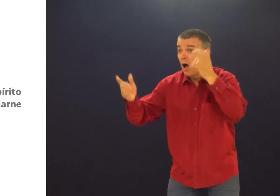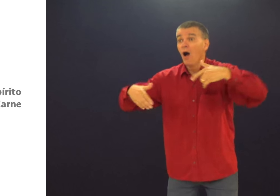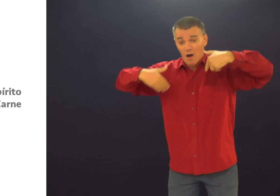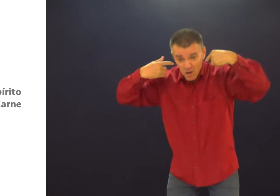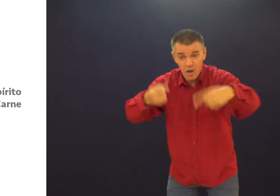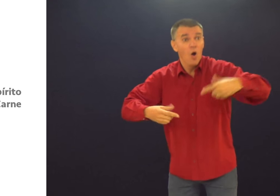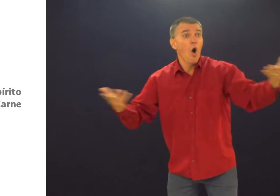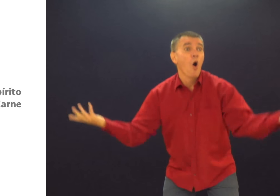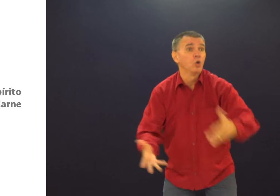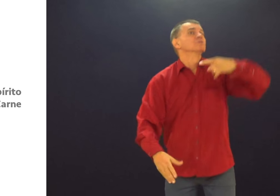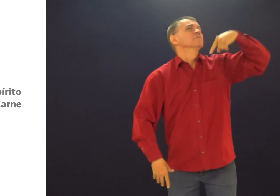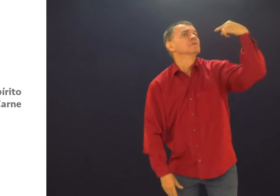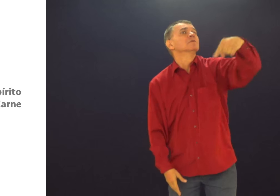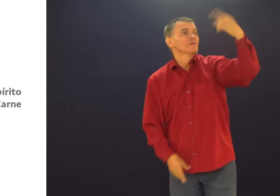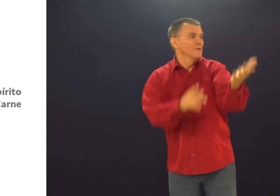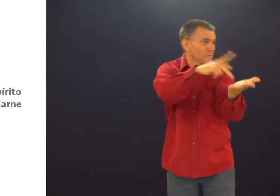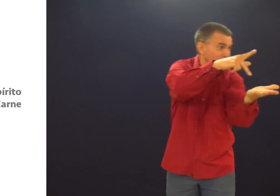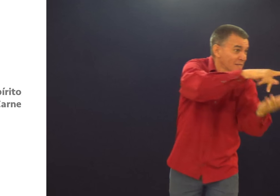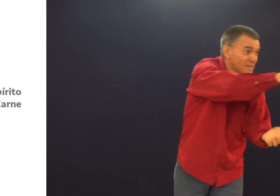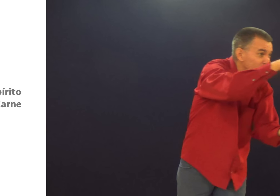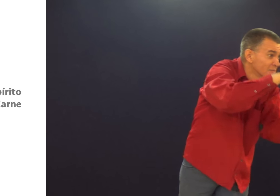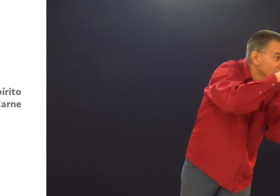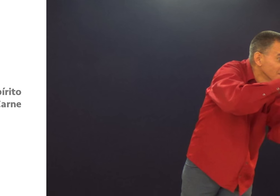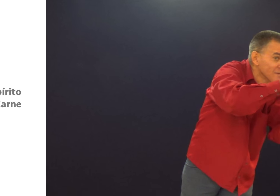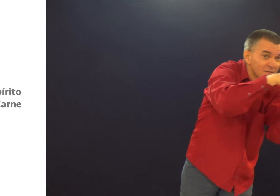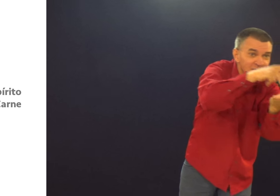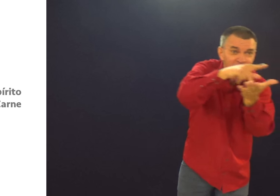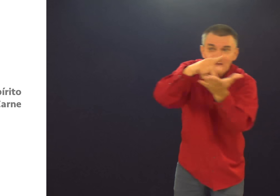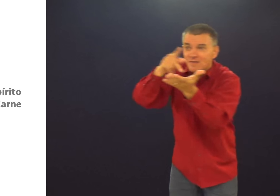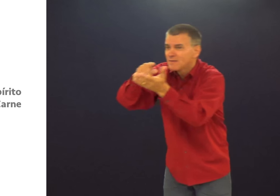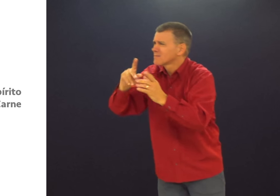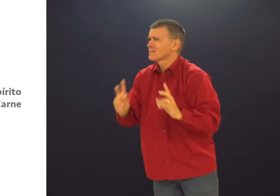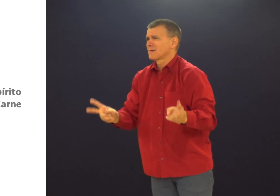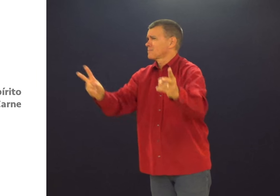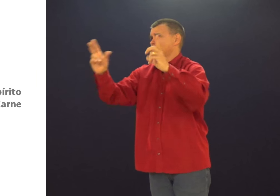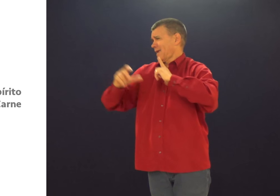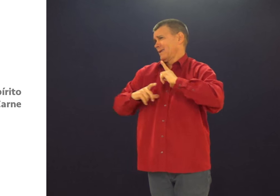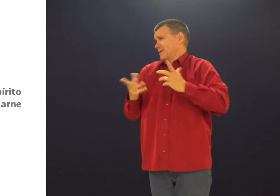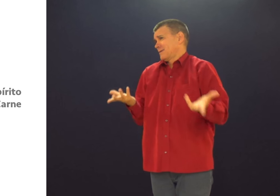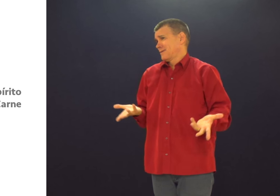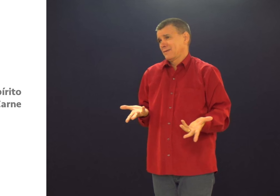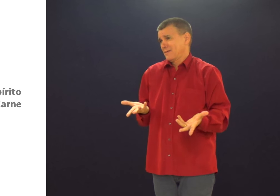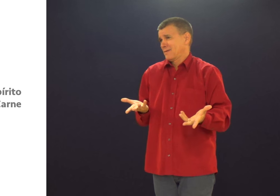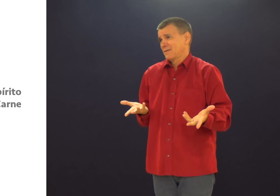Não, e recomeça tudo de novo. De novo e de novo. Não é verdade? De novo, de novo e de novo.